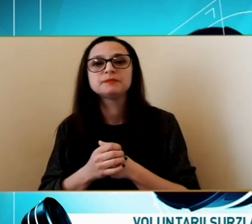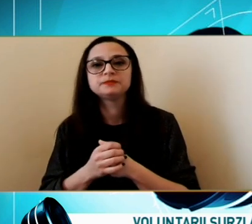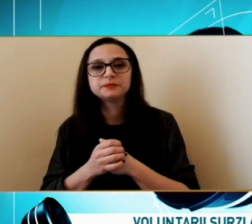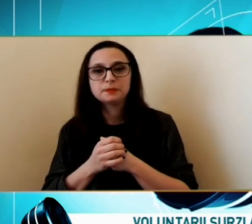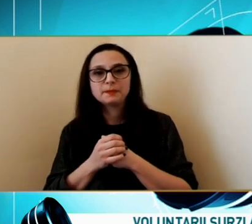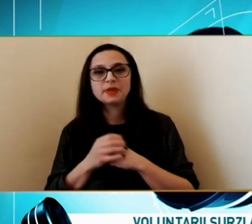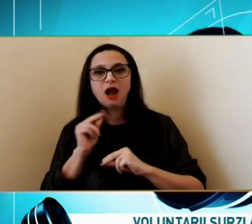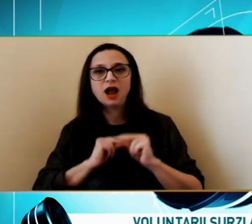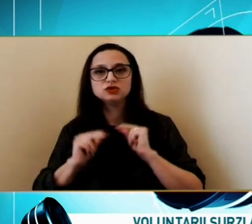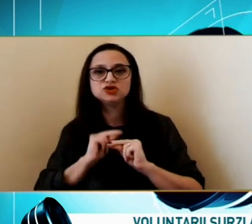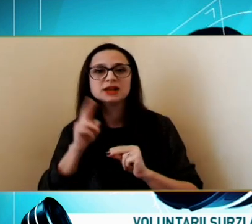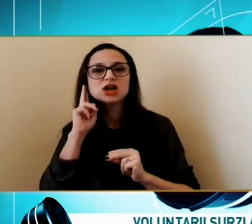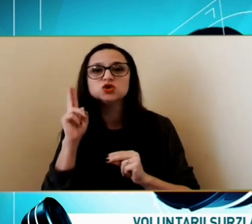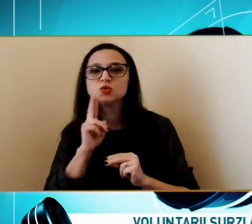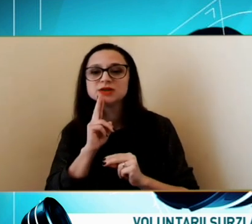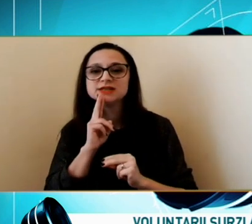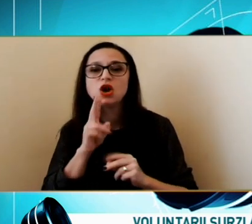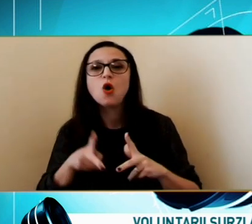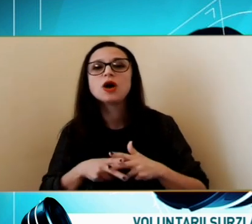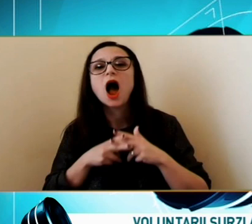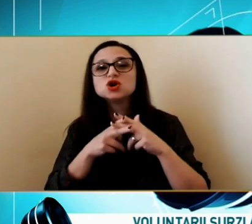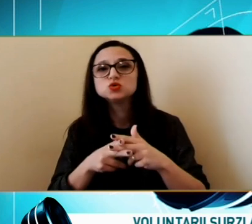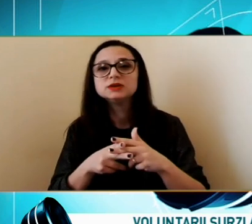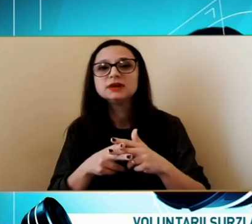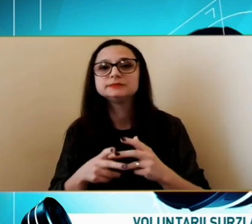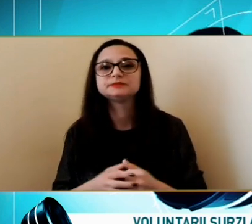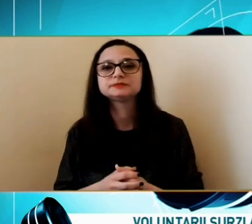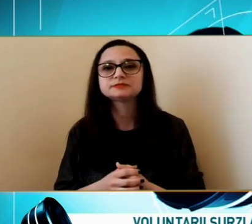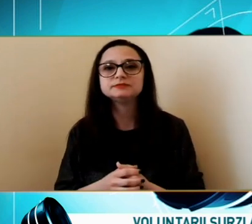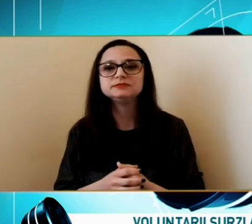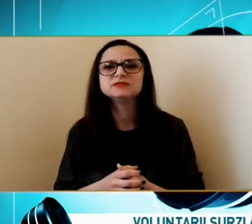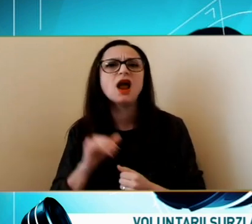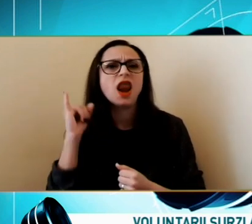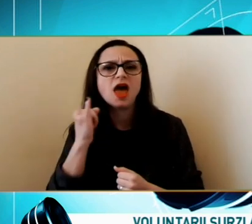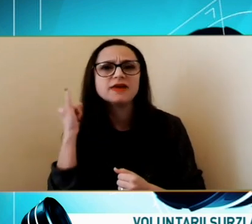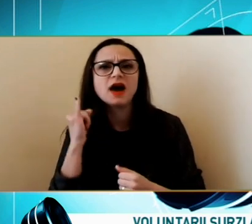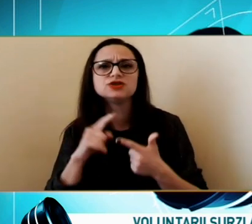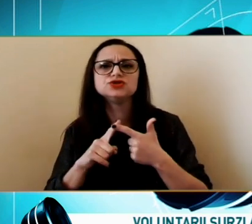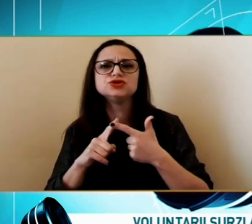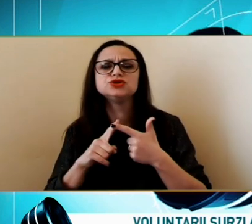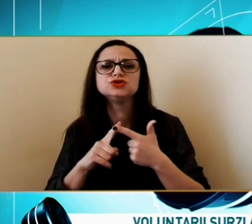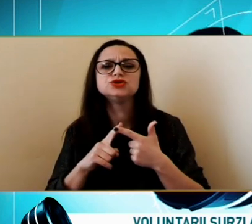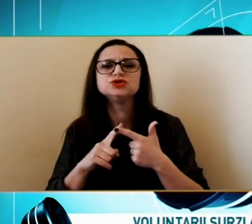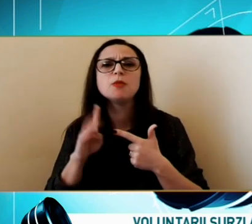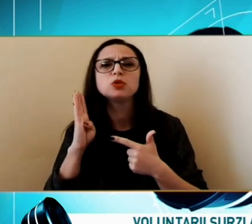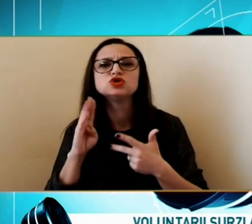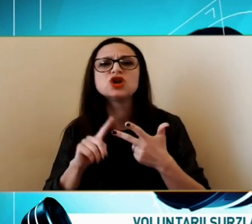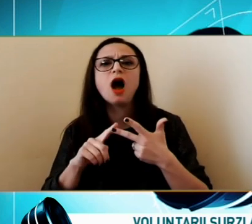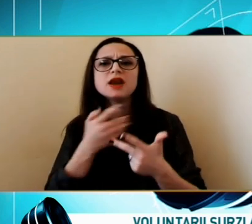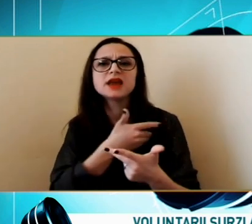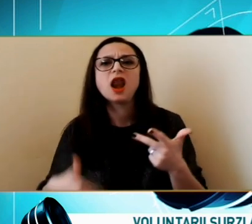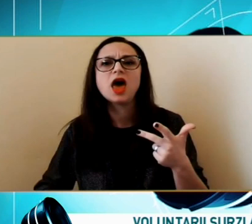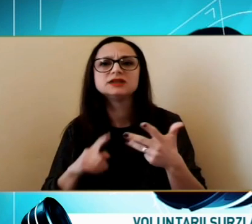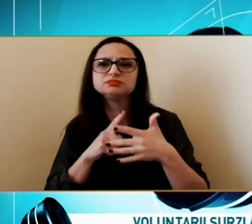Surdilor Sprijină La Iași La Botoșan La Galaț Unde este